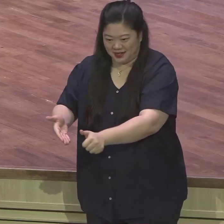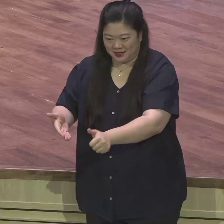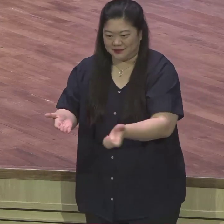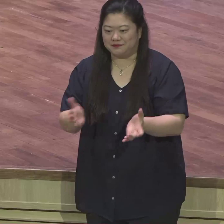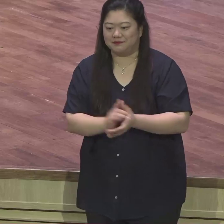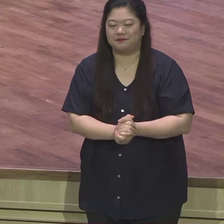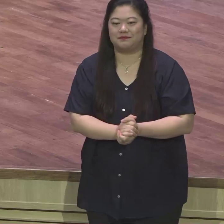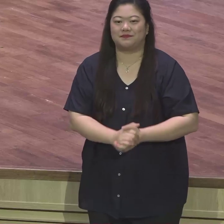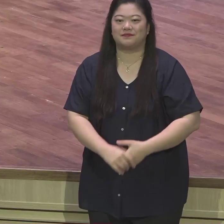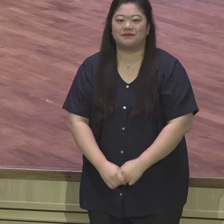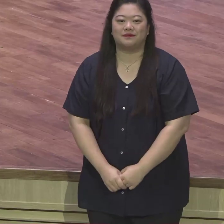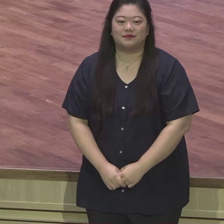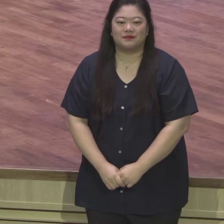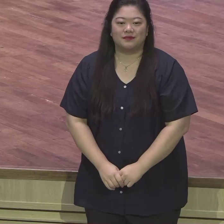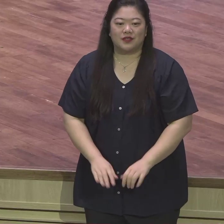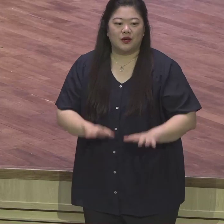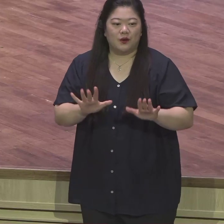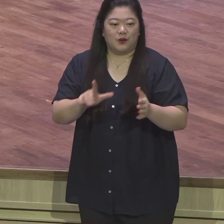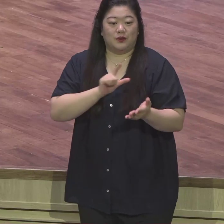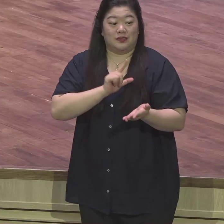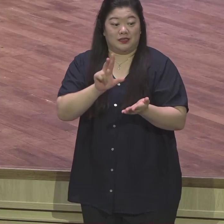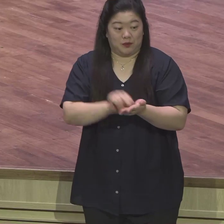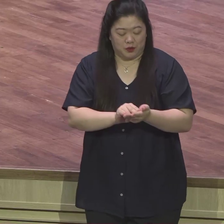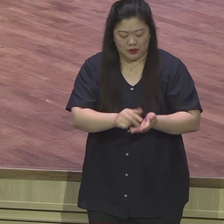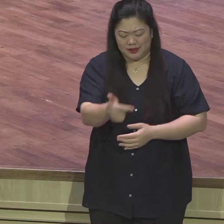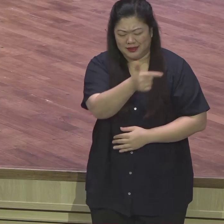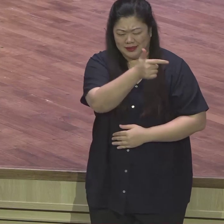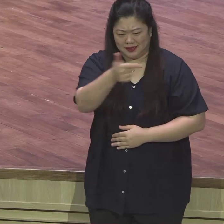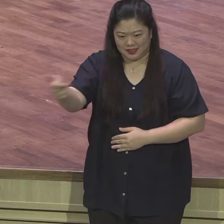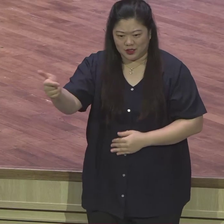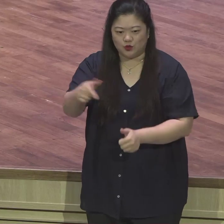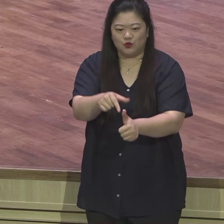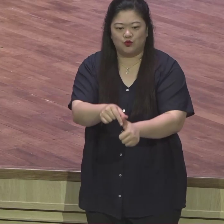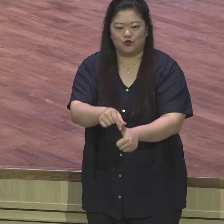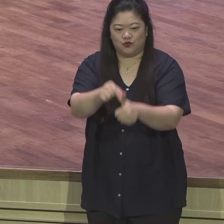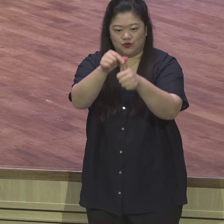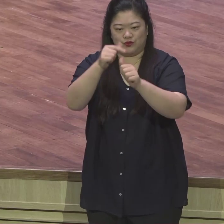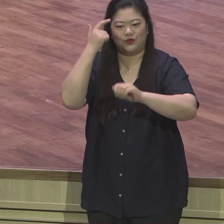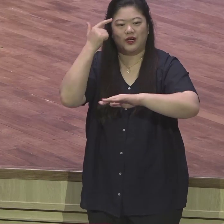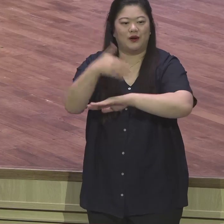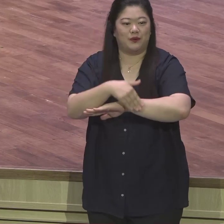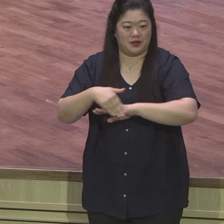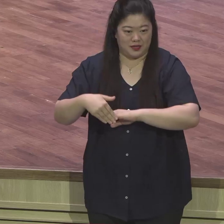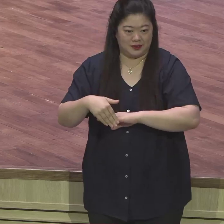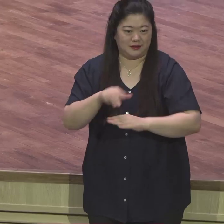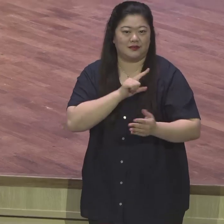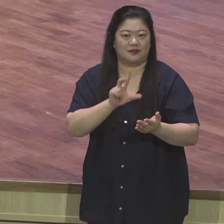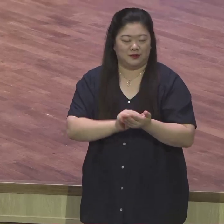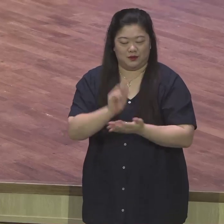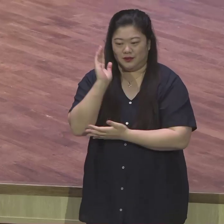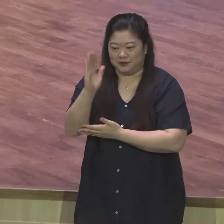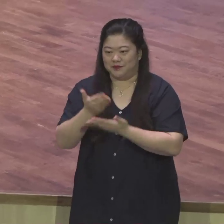이 그대로 말씀 가지고 큰 구원의 계획이란 제모로 말씀드립니다. 오늘 이 본문 말씀은